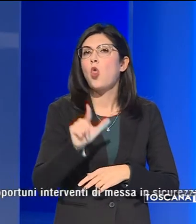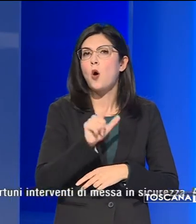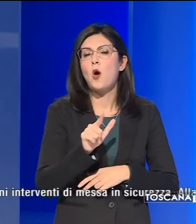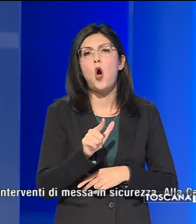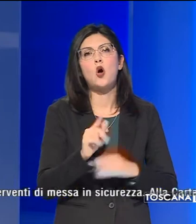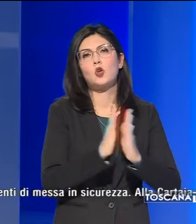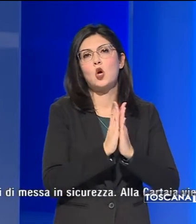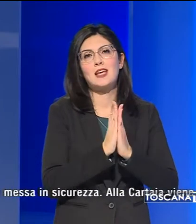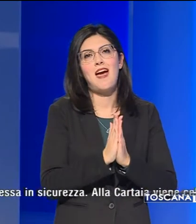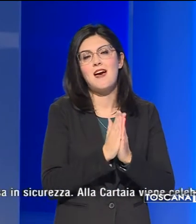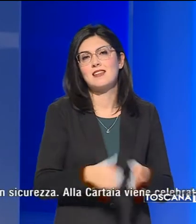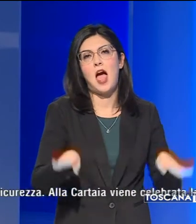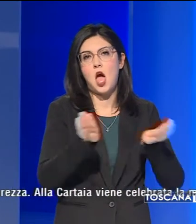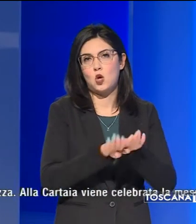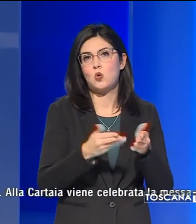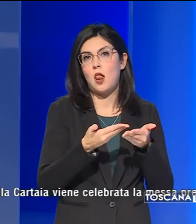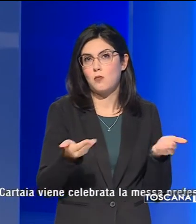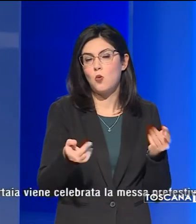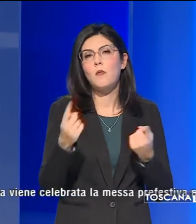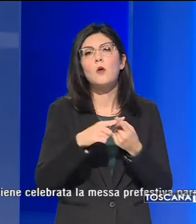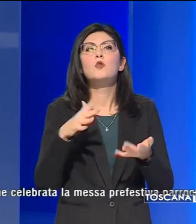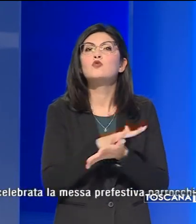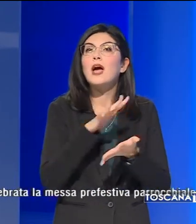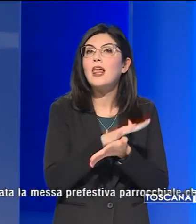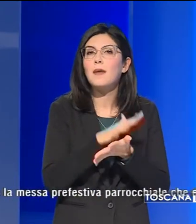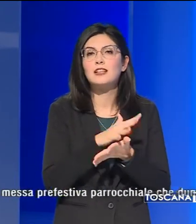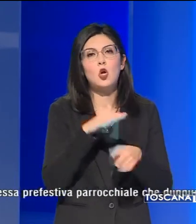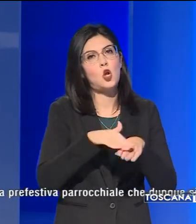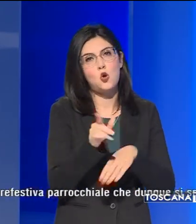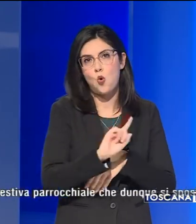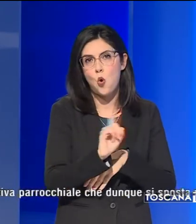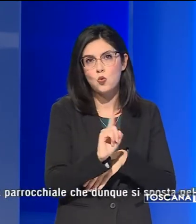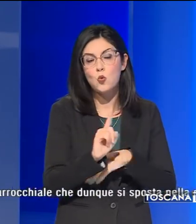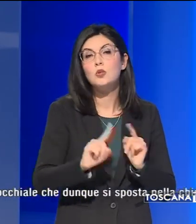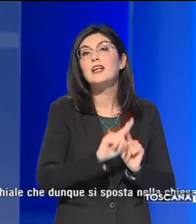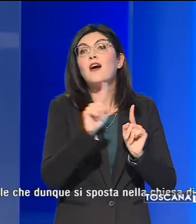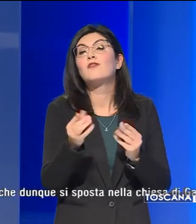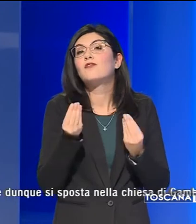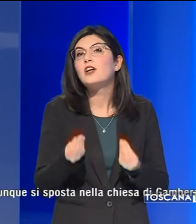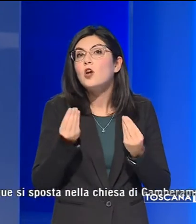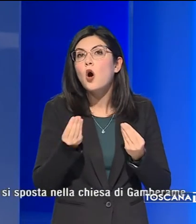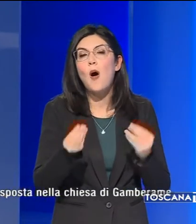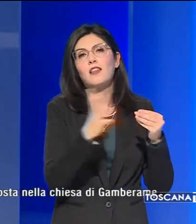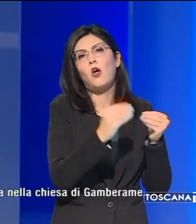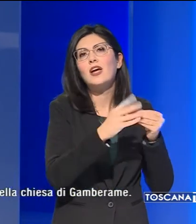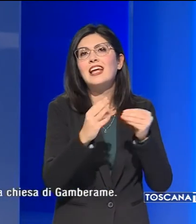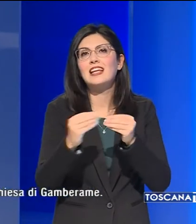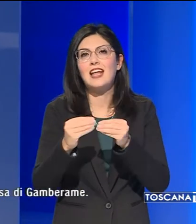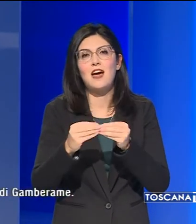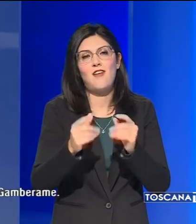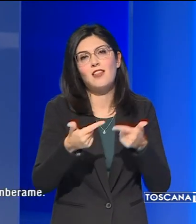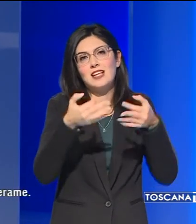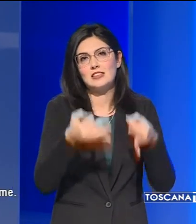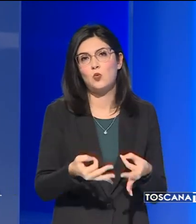pubblico e di non utilizzarla per le celebrazioni finché non saranno svolti gli opportuni interventi di messa in